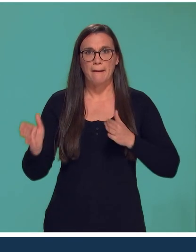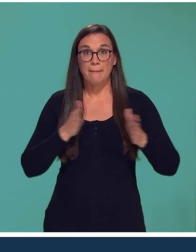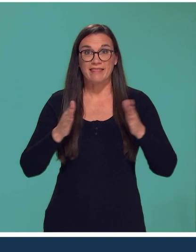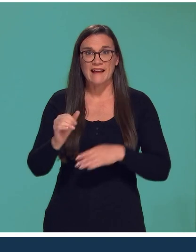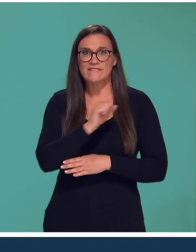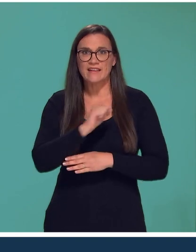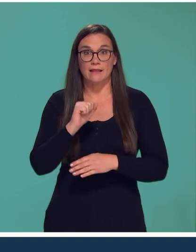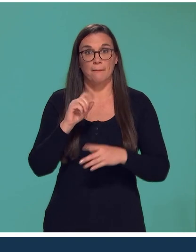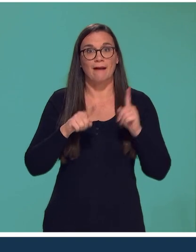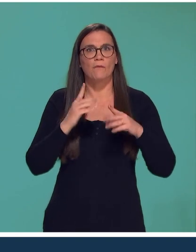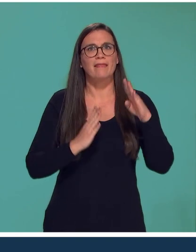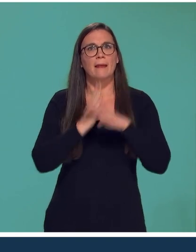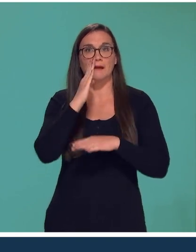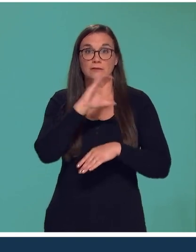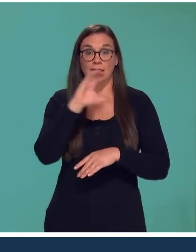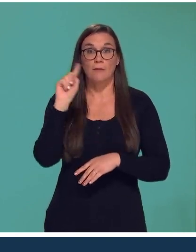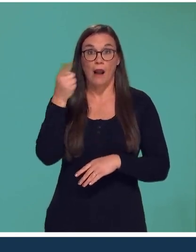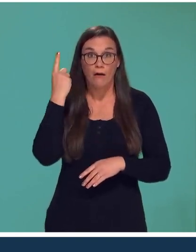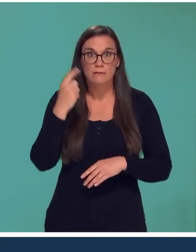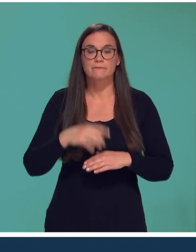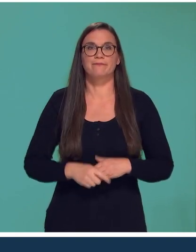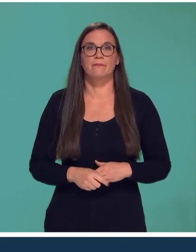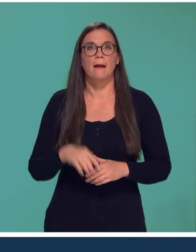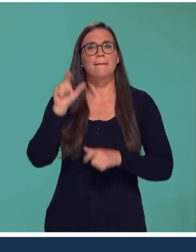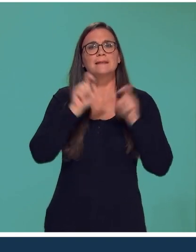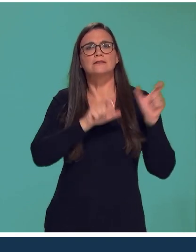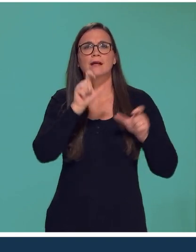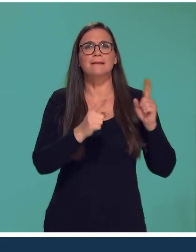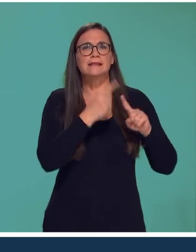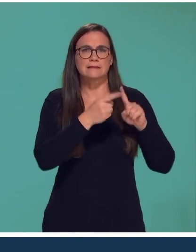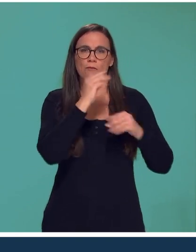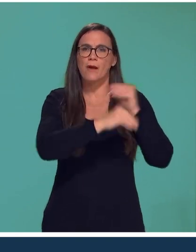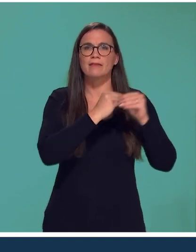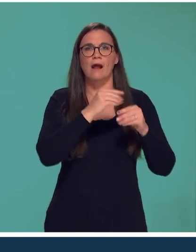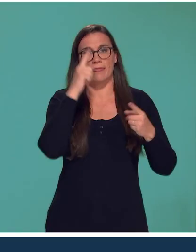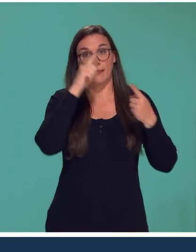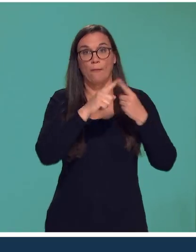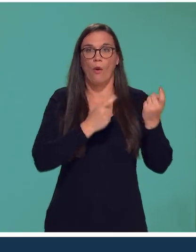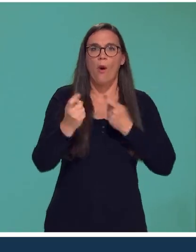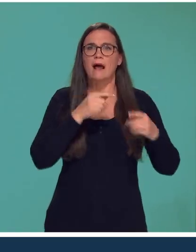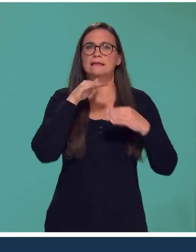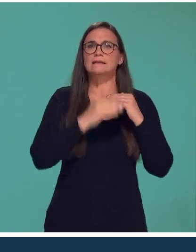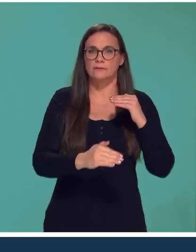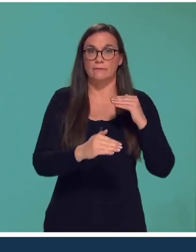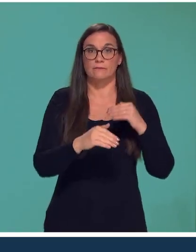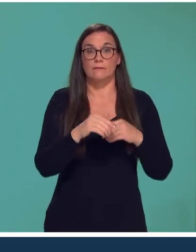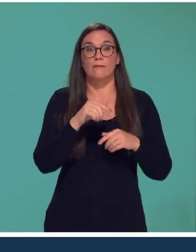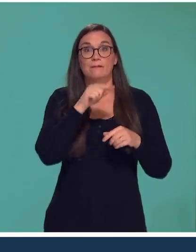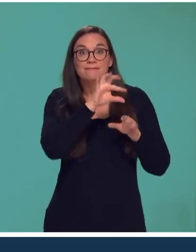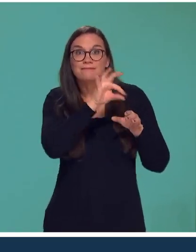Sur ses patins, sa vitesse dépasse parfois les 100 km heure. Sylvain Baer est l'un des spécialistes mondiaux